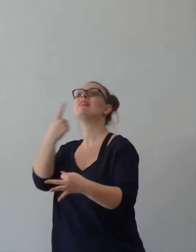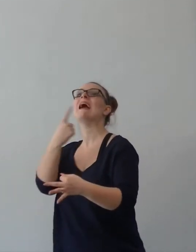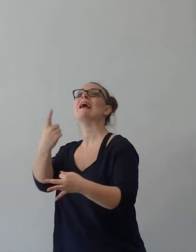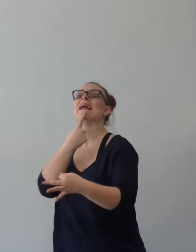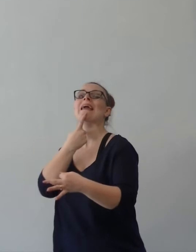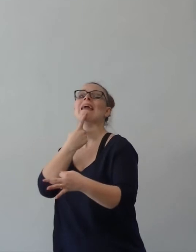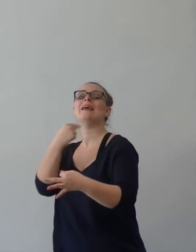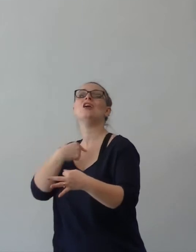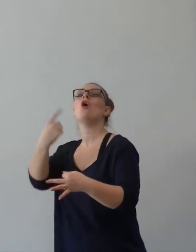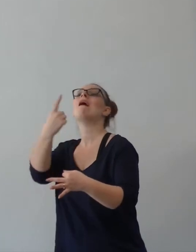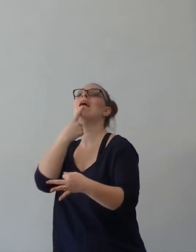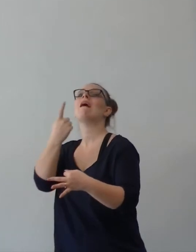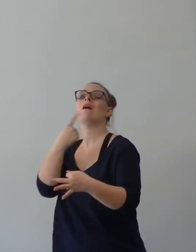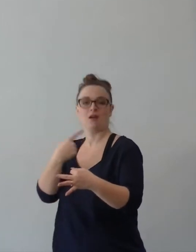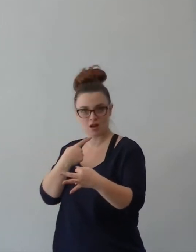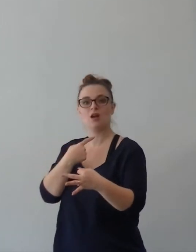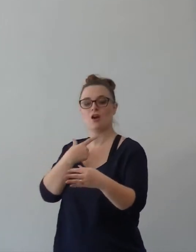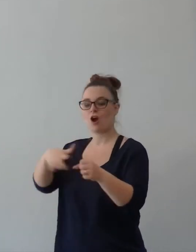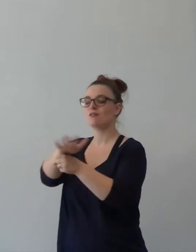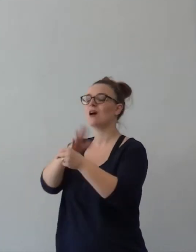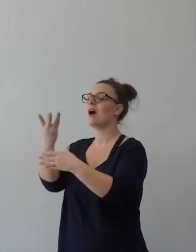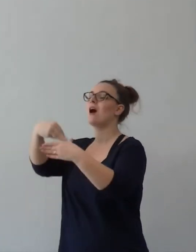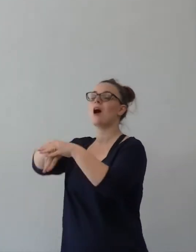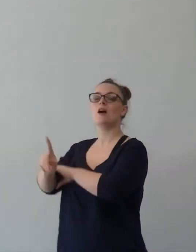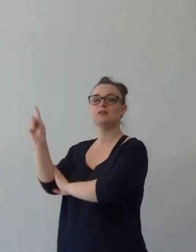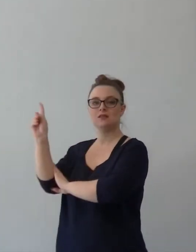Io faccio parte della famiglia di Dio.